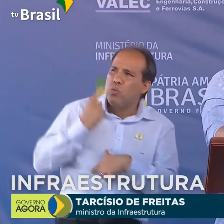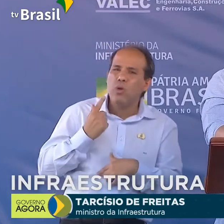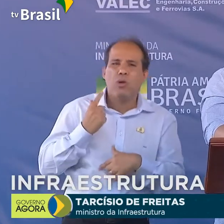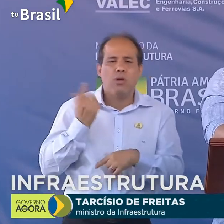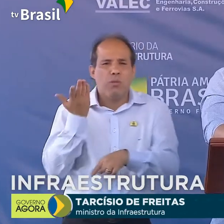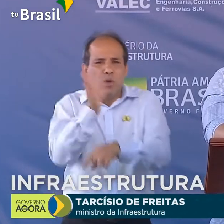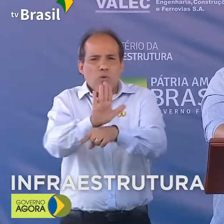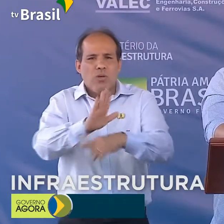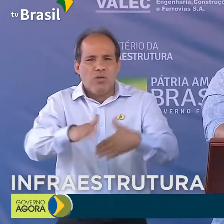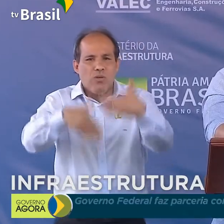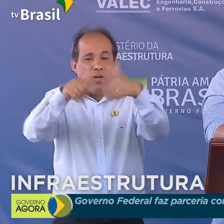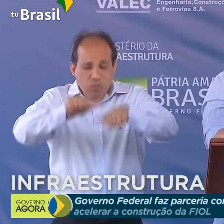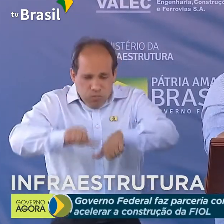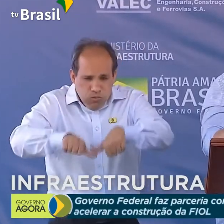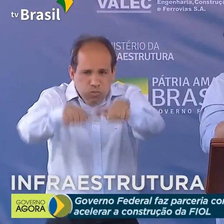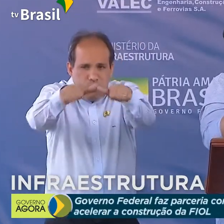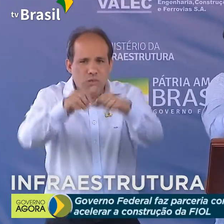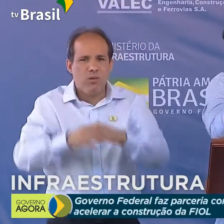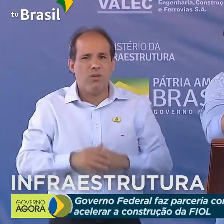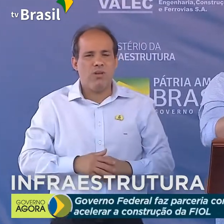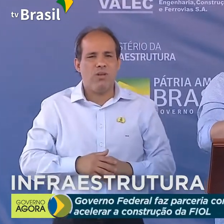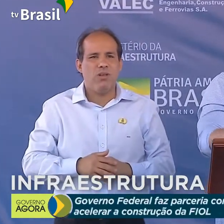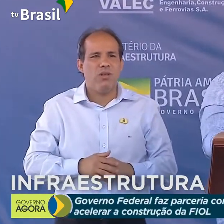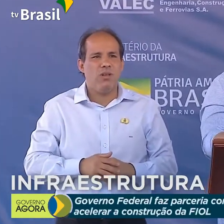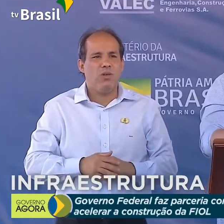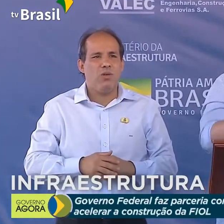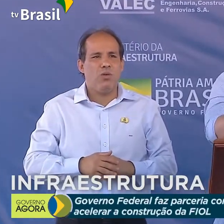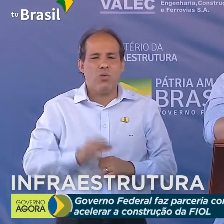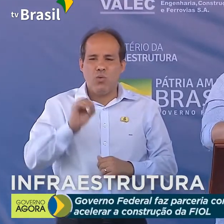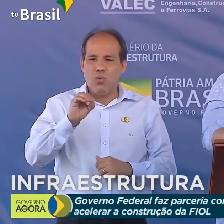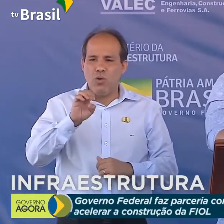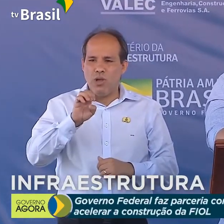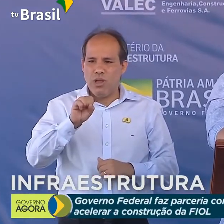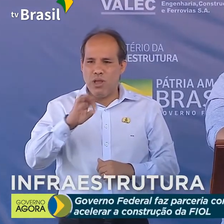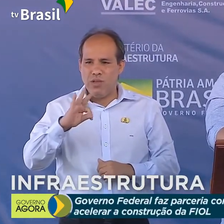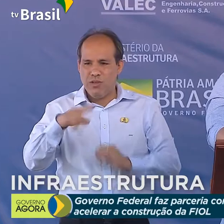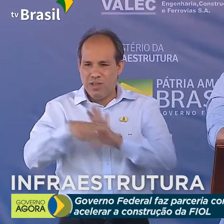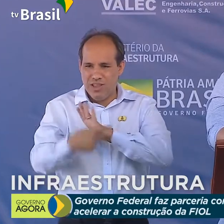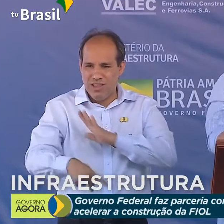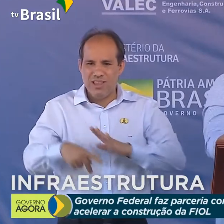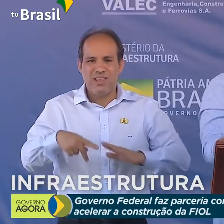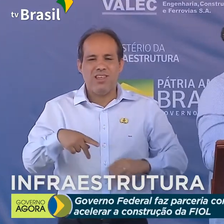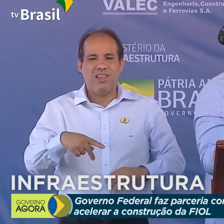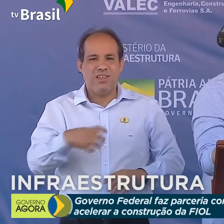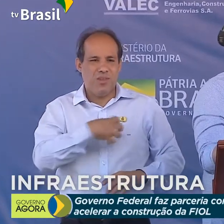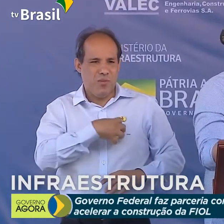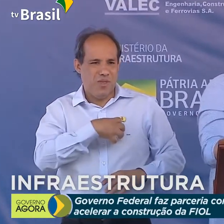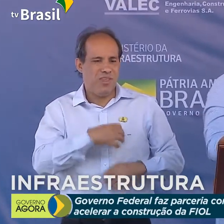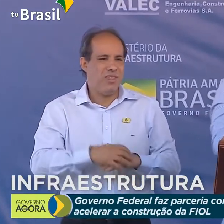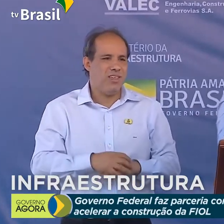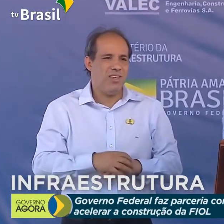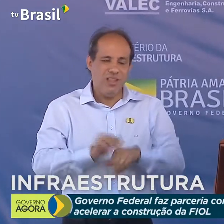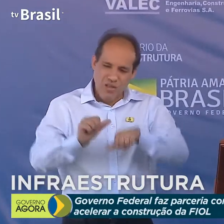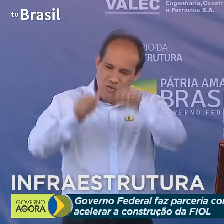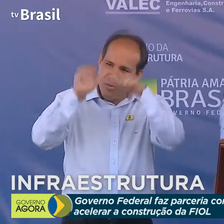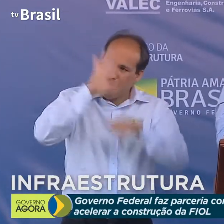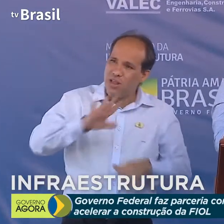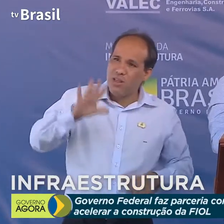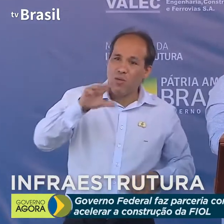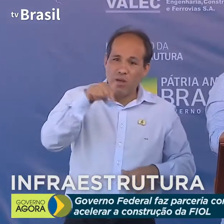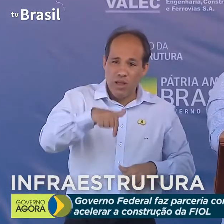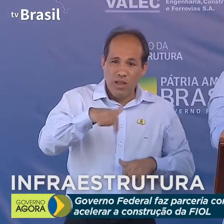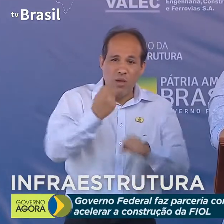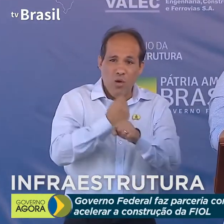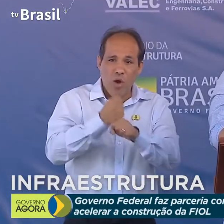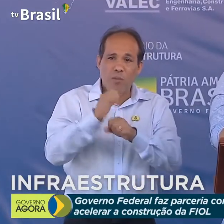desenvolvimento, para transformar o oeste baiano, para transformar o Brasil. A Ferrovia de Integração Oeste-Leste não